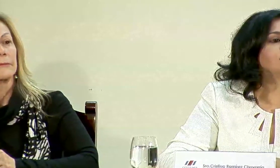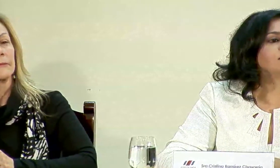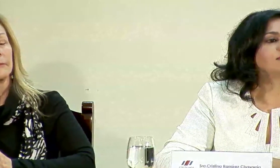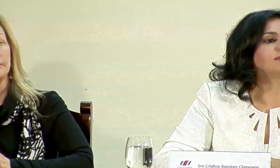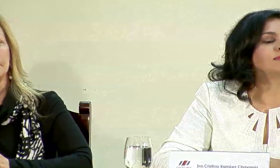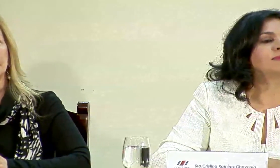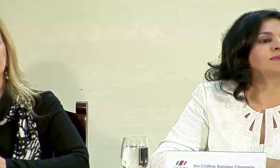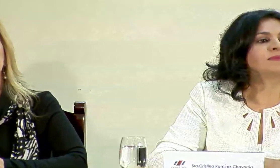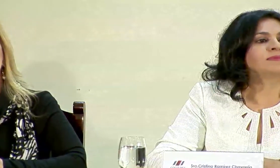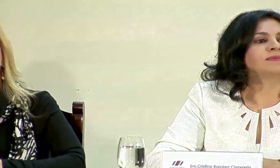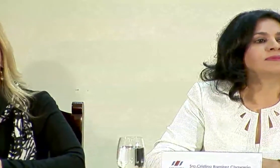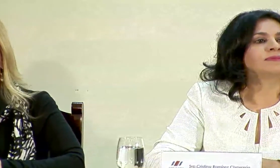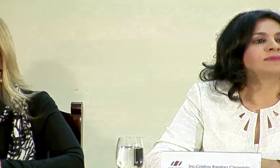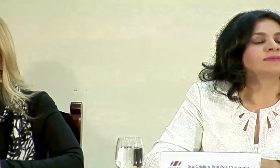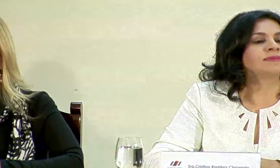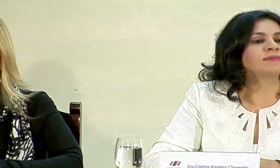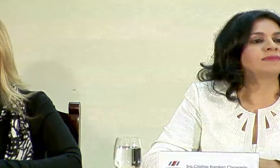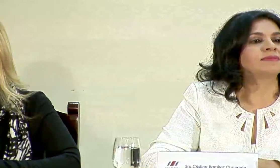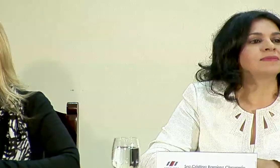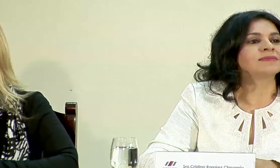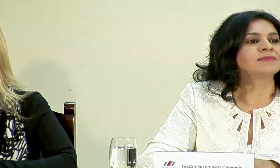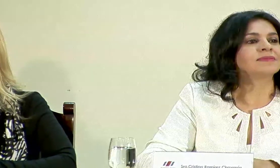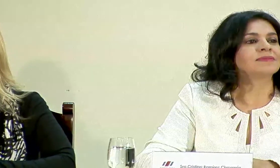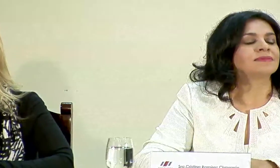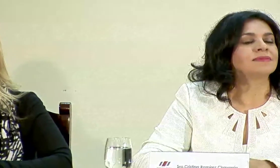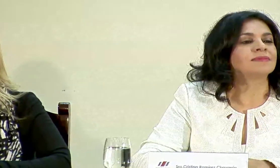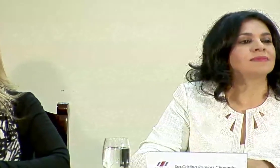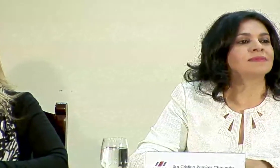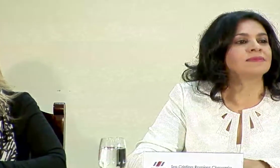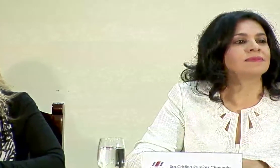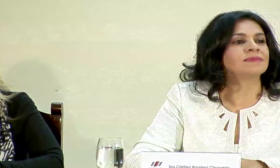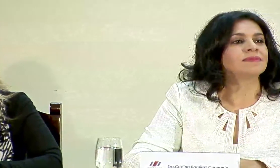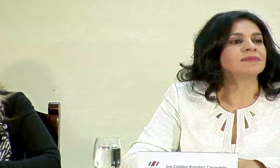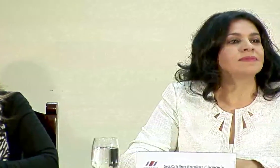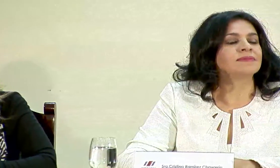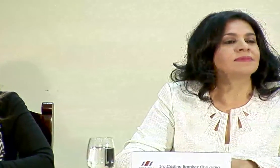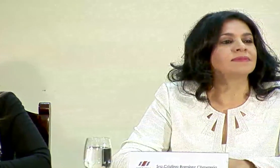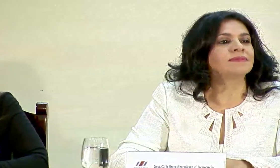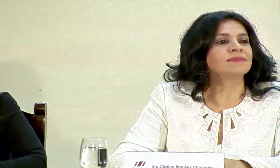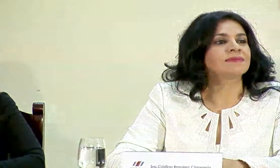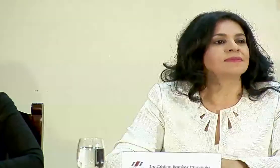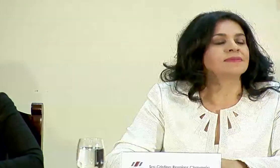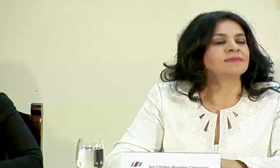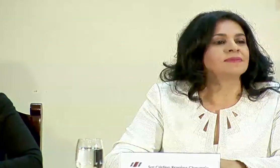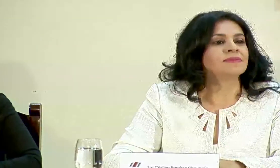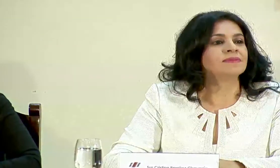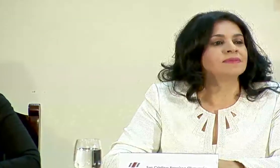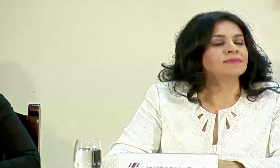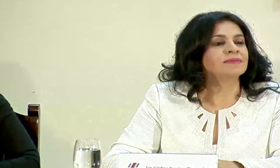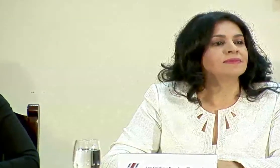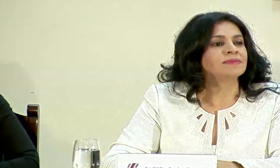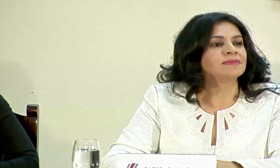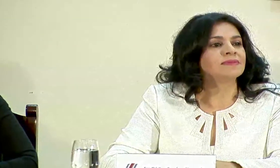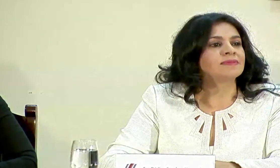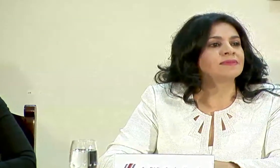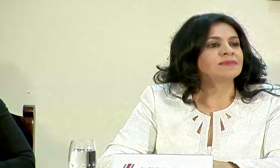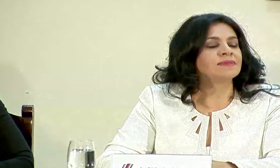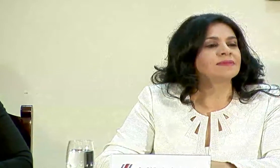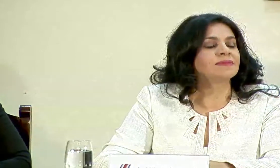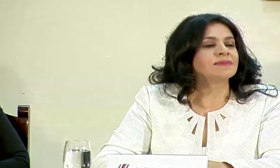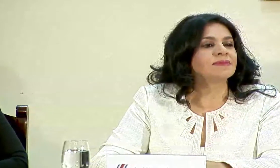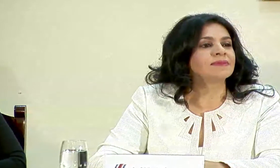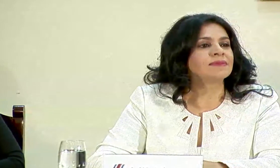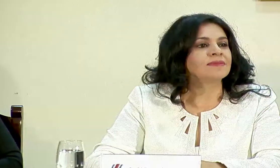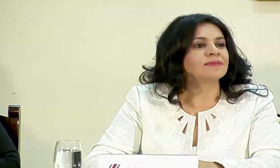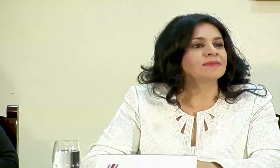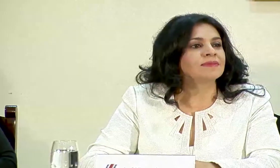¿Qué es lo que le hizo tomar esa decisión, esa remoción traslado y aprovechando a la señora